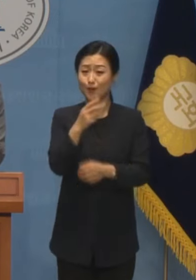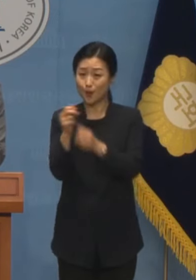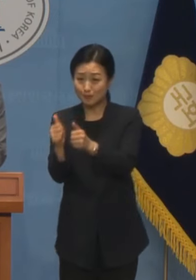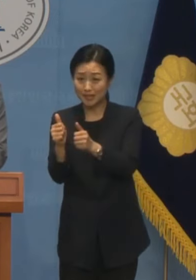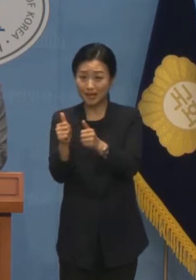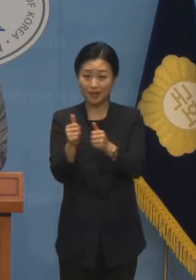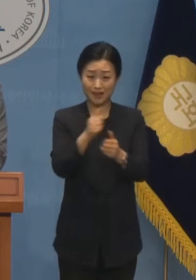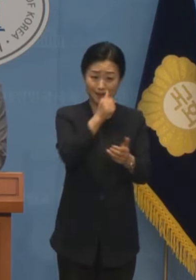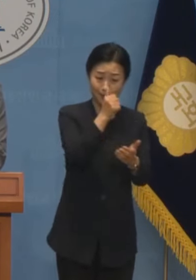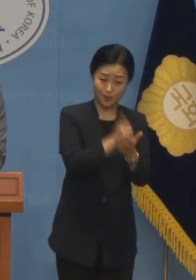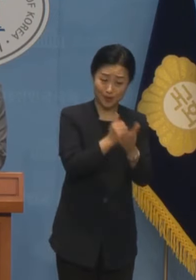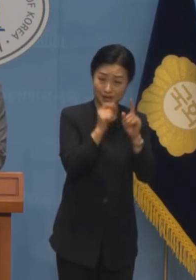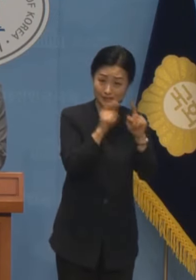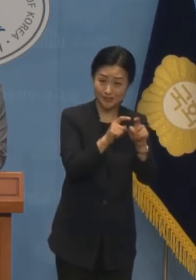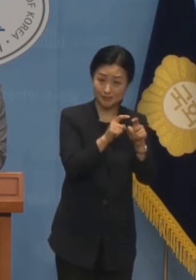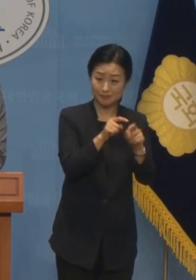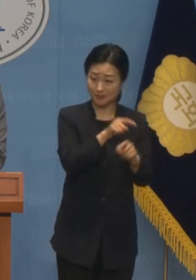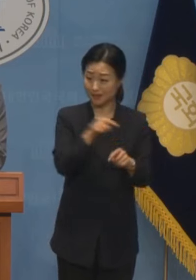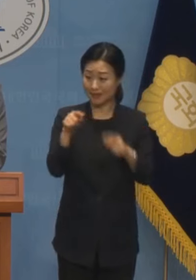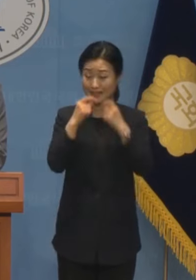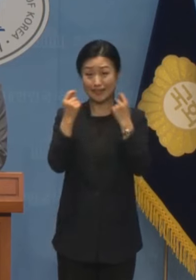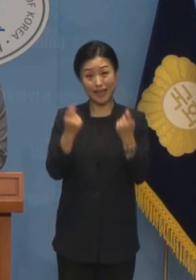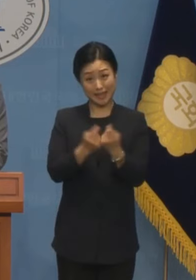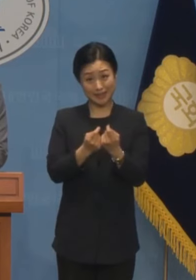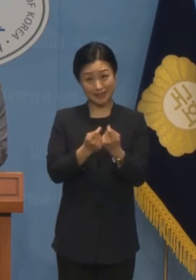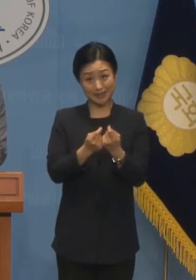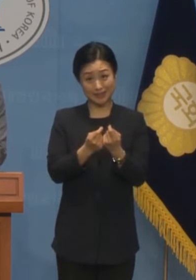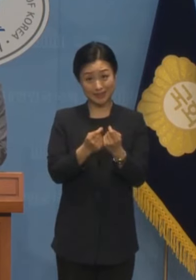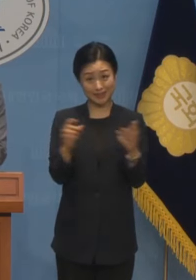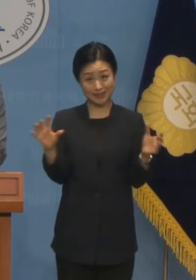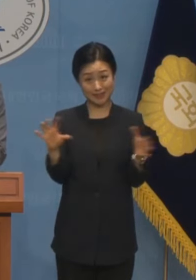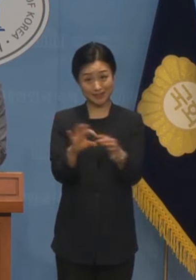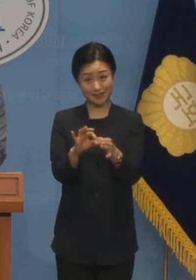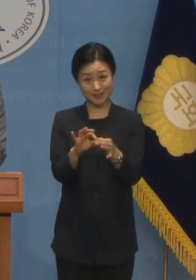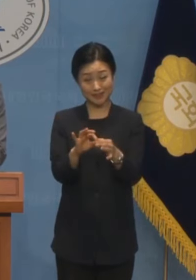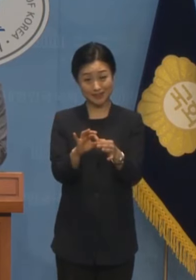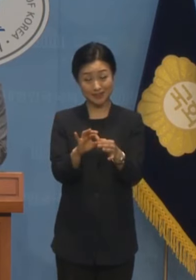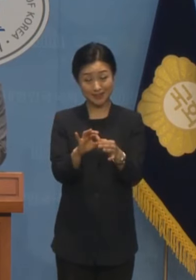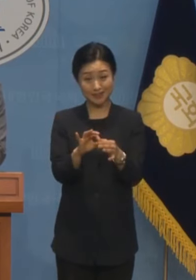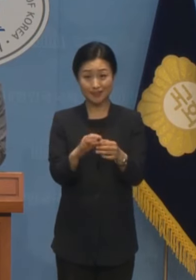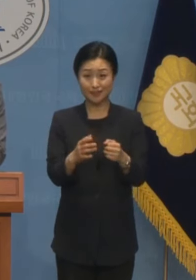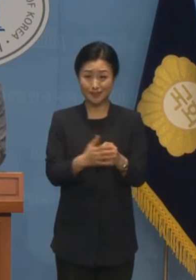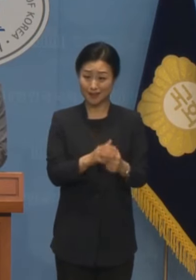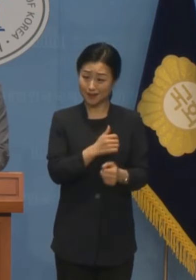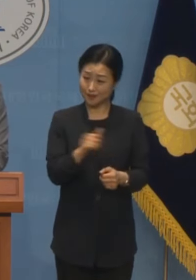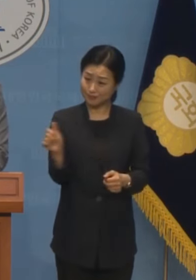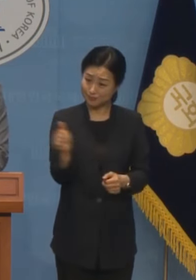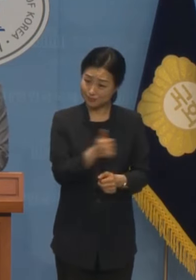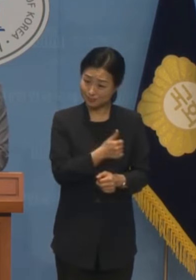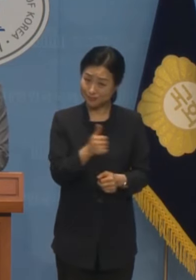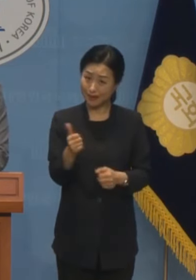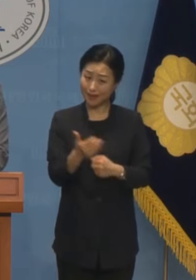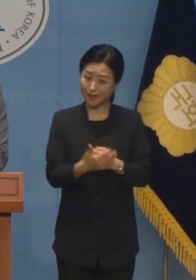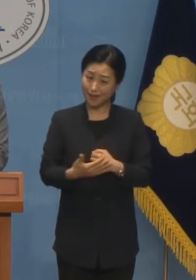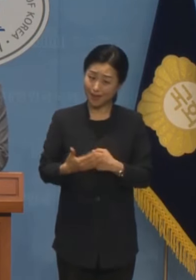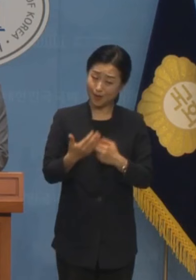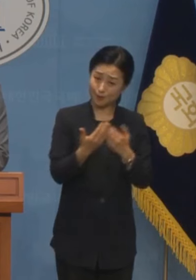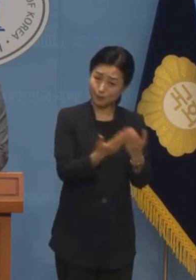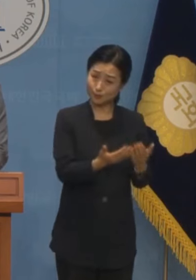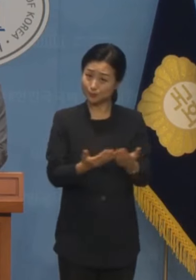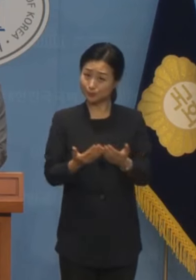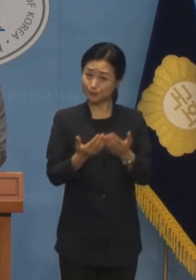피고인 간 사적 관계가 불거진 가운데 장시호씨의 출전 기록은 편의를 제공하고자 하는 의혹을